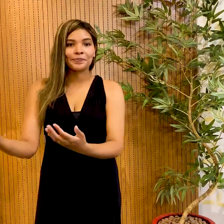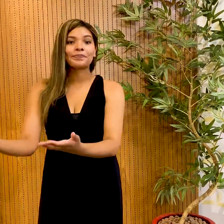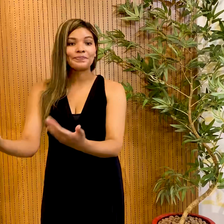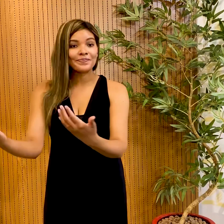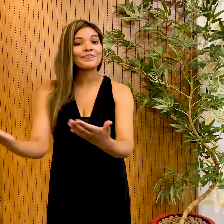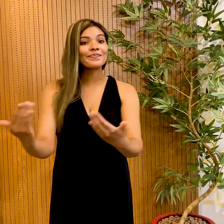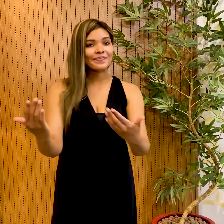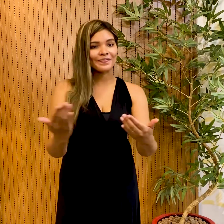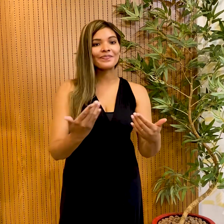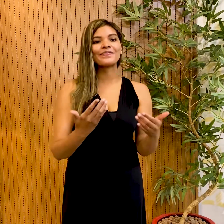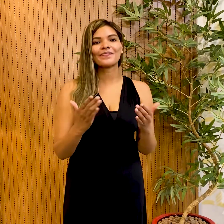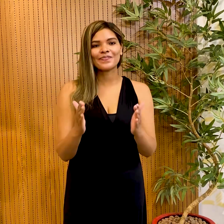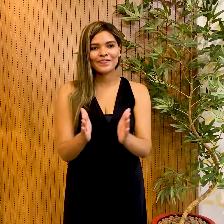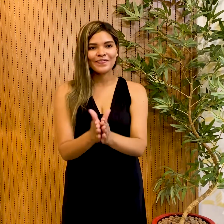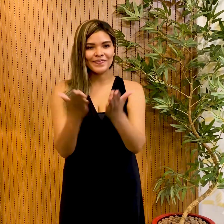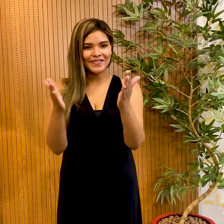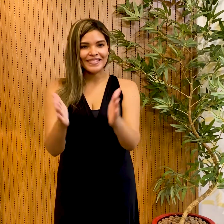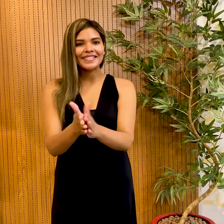Acolheu os rejeitados.